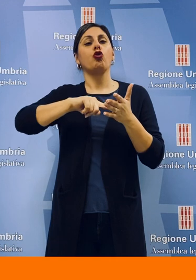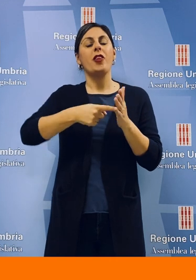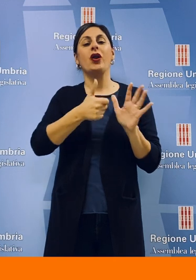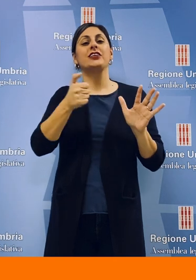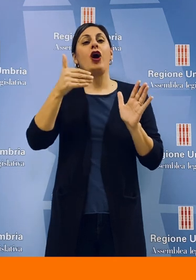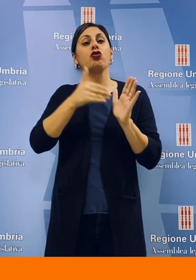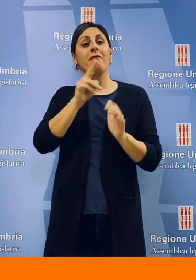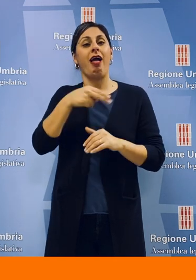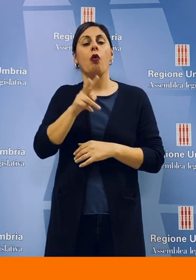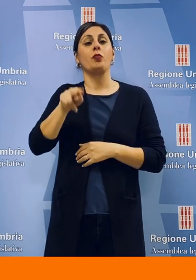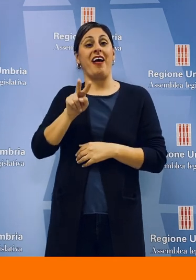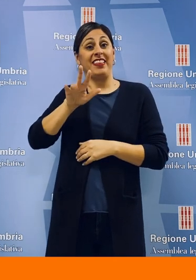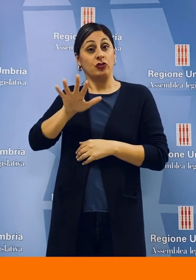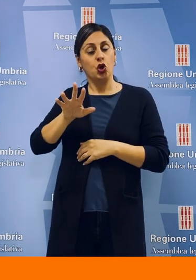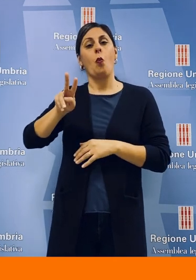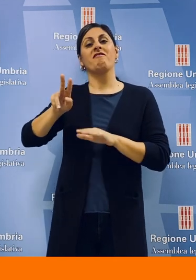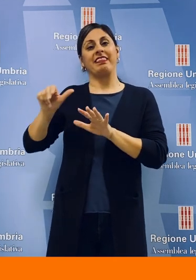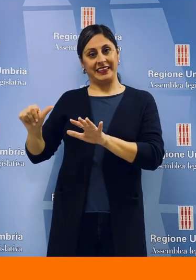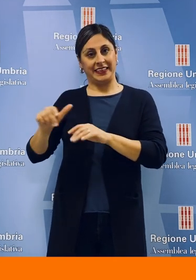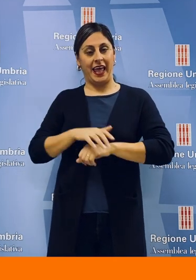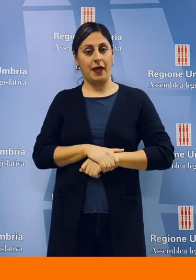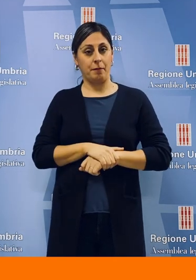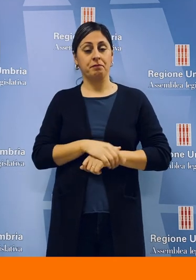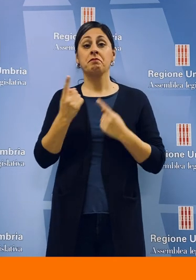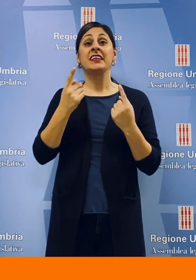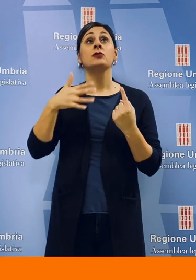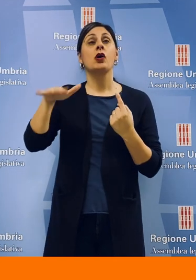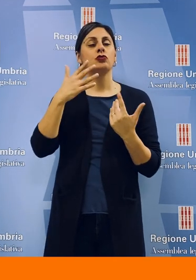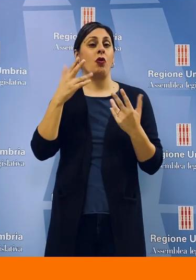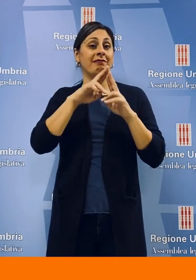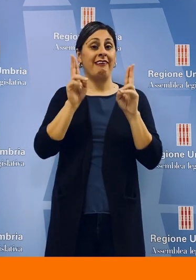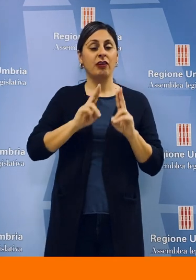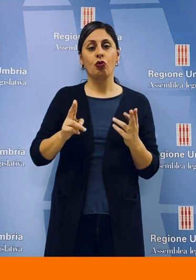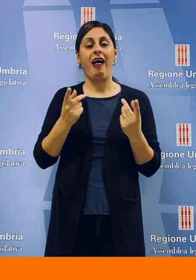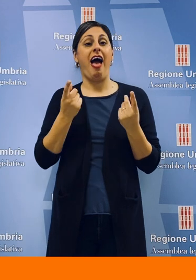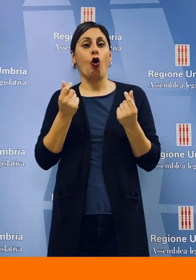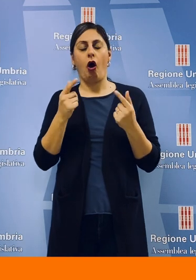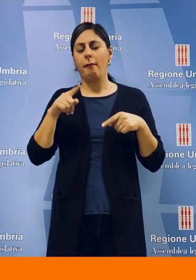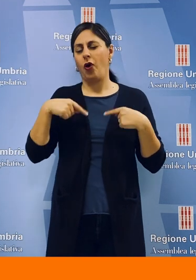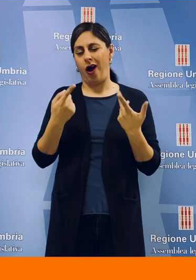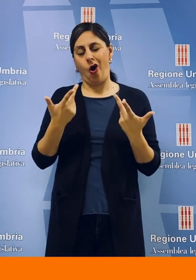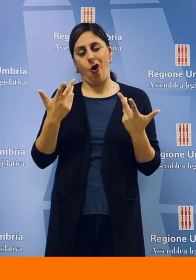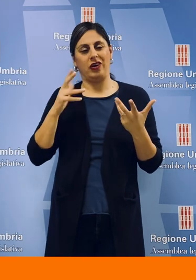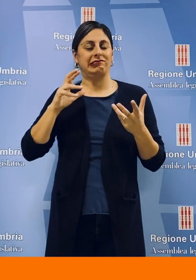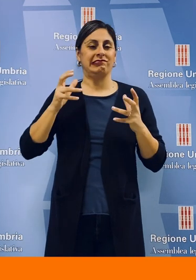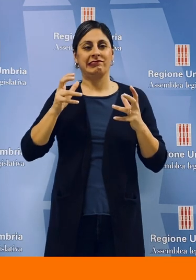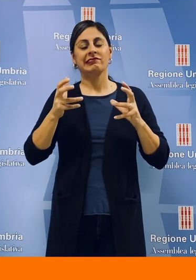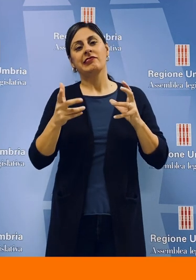per il 2025 e per il 2026. Lo scenario economico internazionale ulteriormente deteriorato porta a un aumento